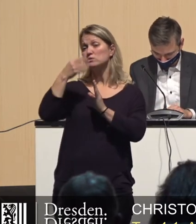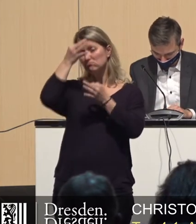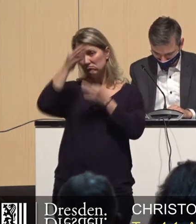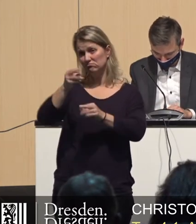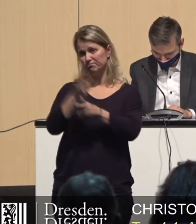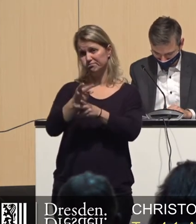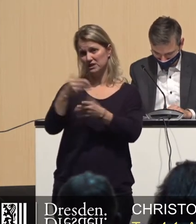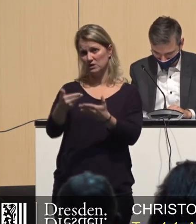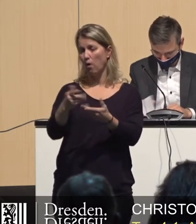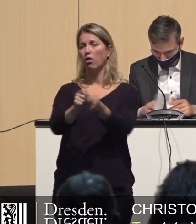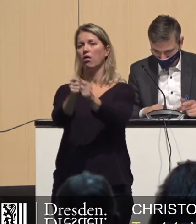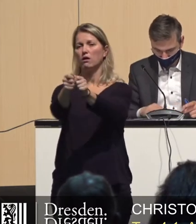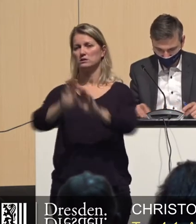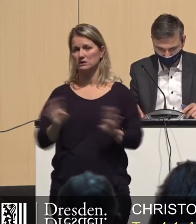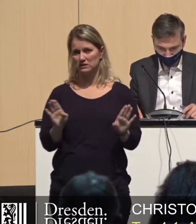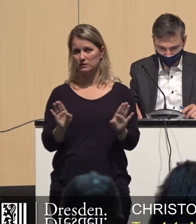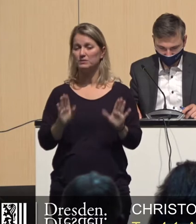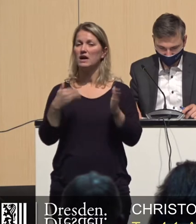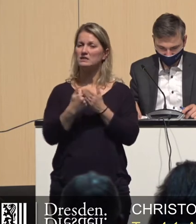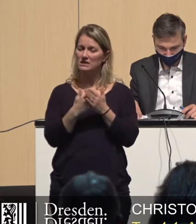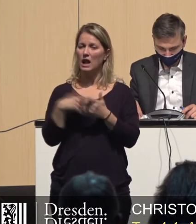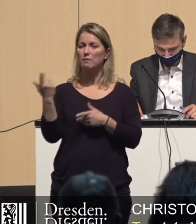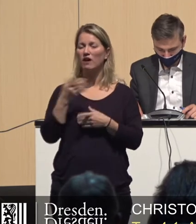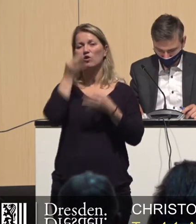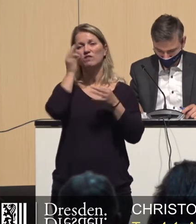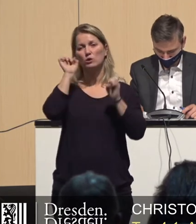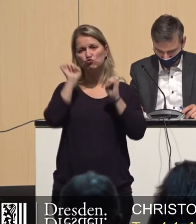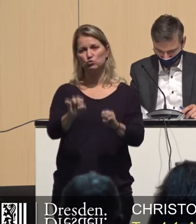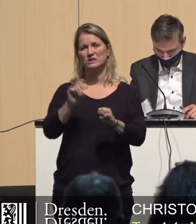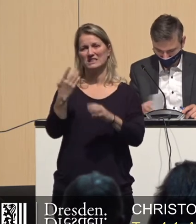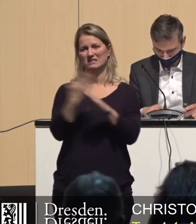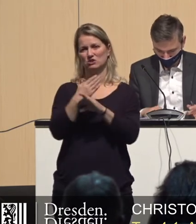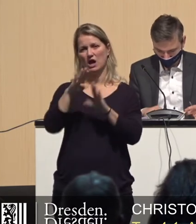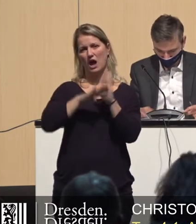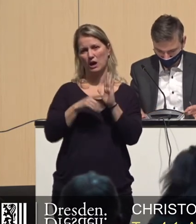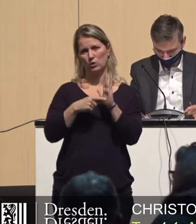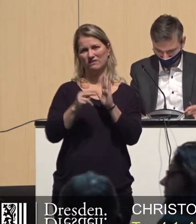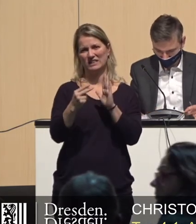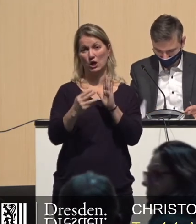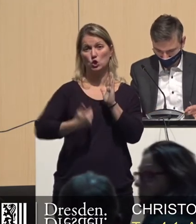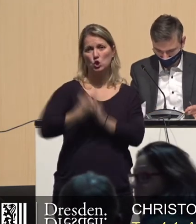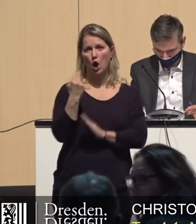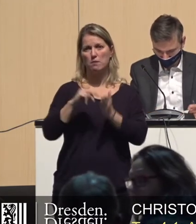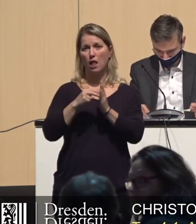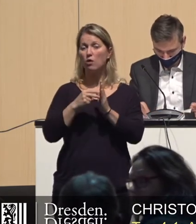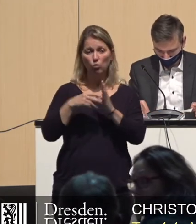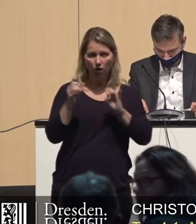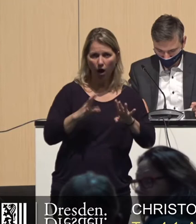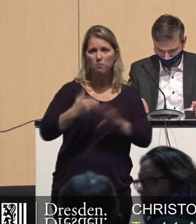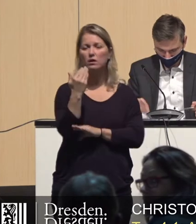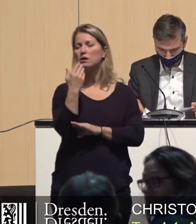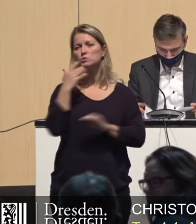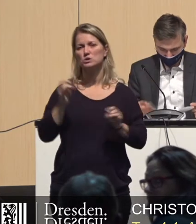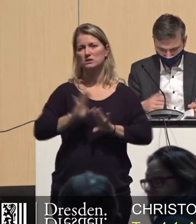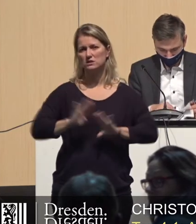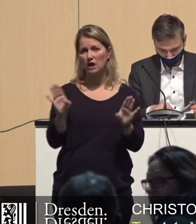Vorlage die Verlängerung der Zwischenregelung für den Vertrauensschutz extrem wichtig. Wir wollen Neuplanung vermeiden und möchten da auch keine rechtlichen